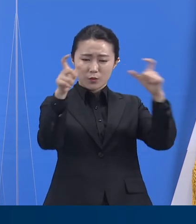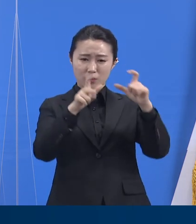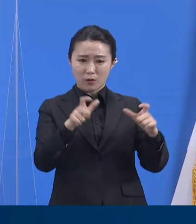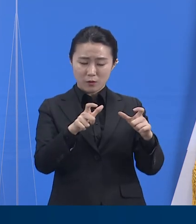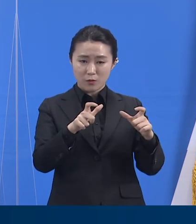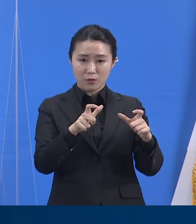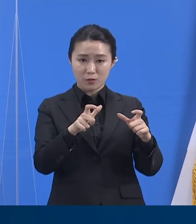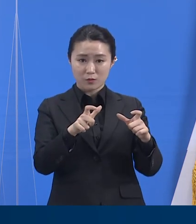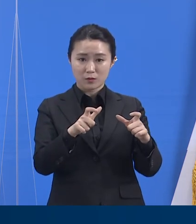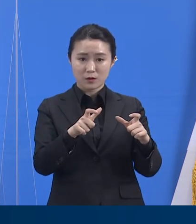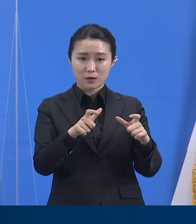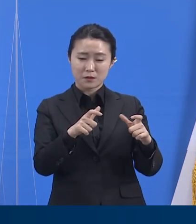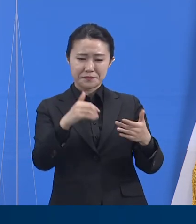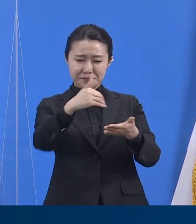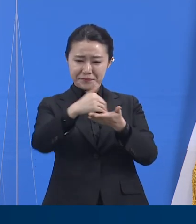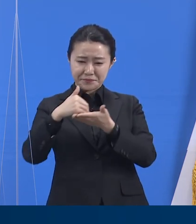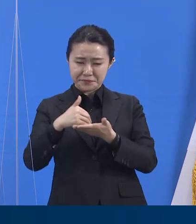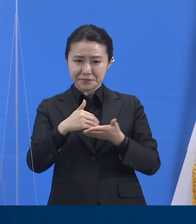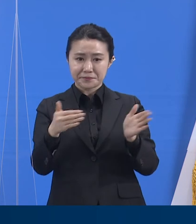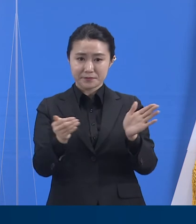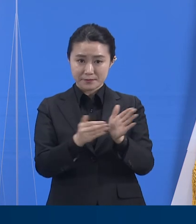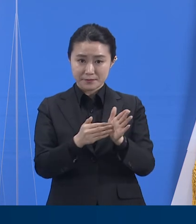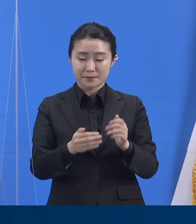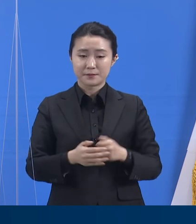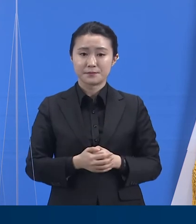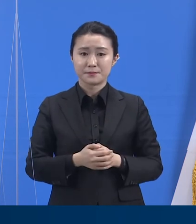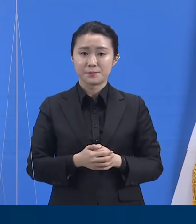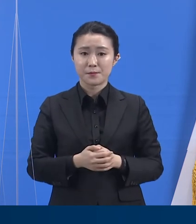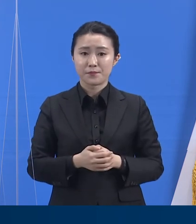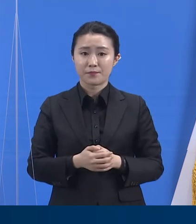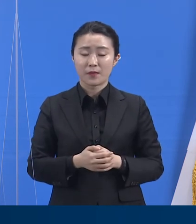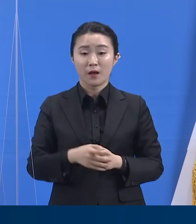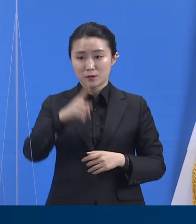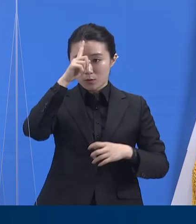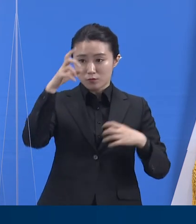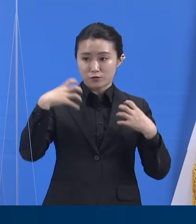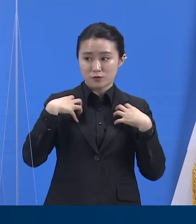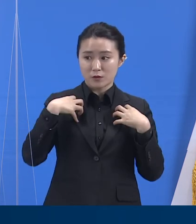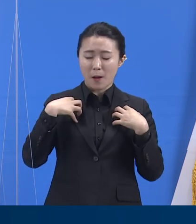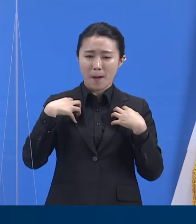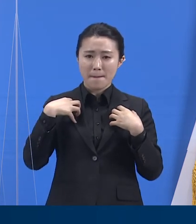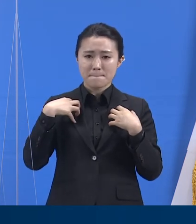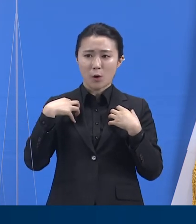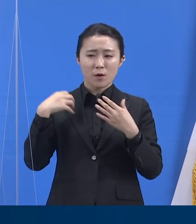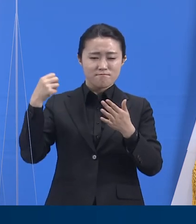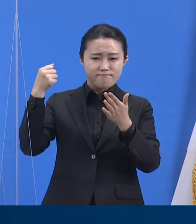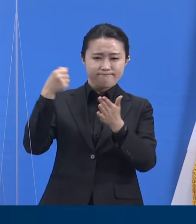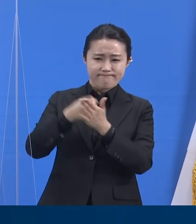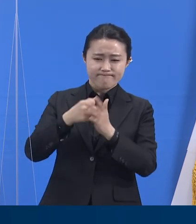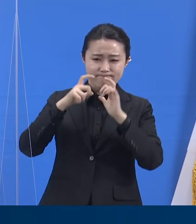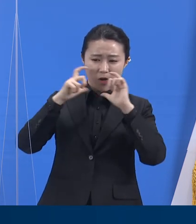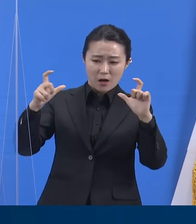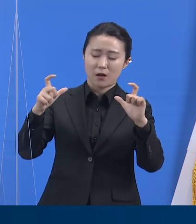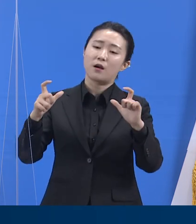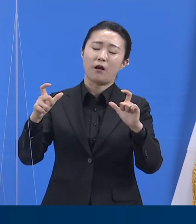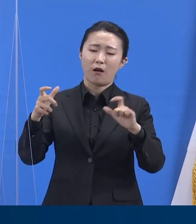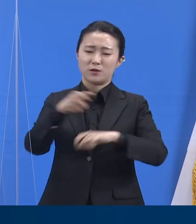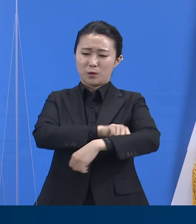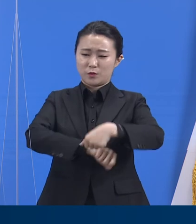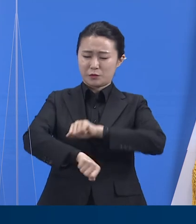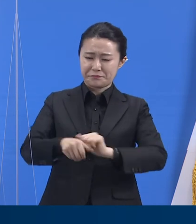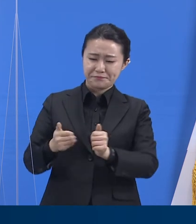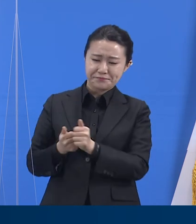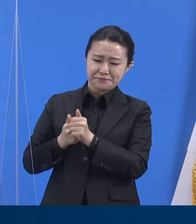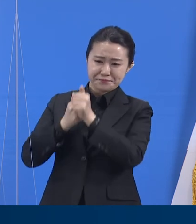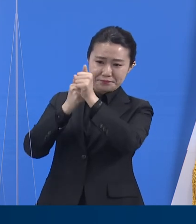개최했습니다. 도는 정부가 어떤 결정을 내리든 적극적으로 협력하면서 방역활동의 내시를 기하겠습니다.